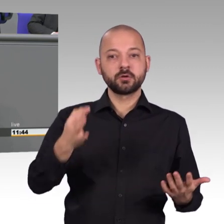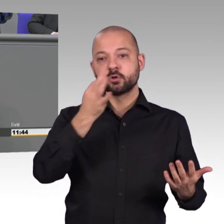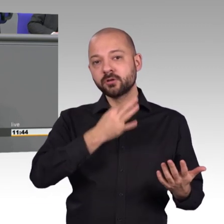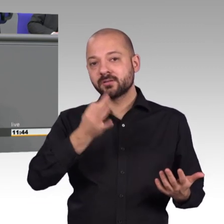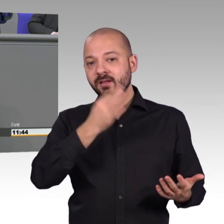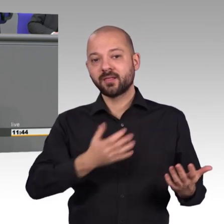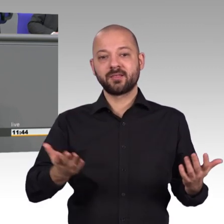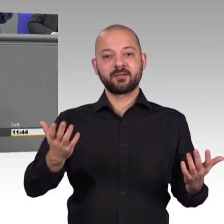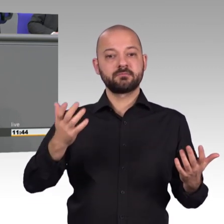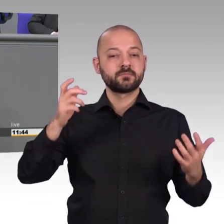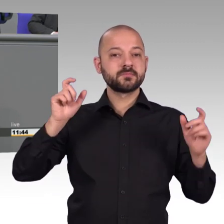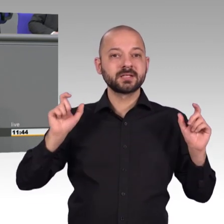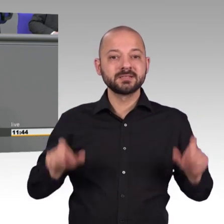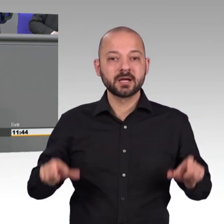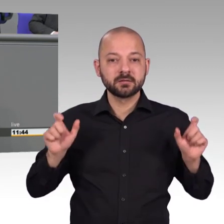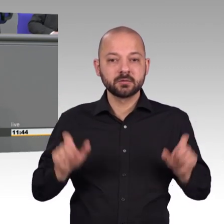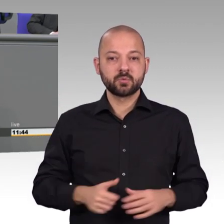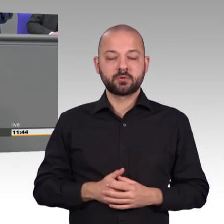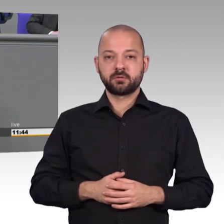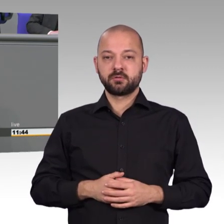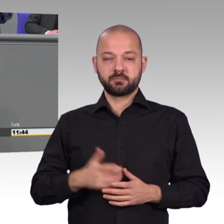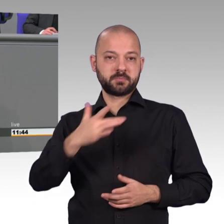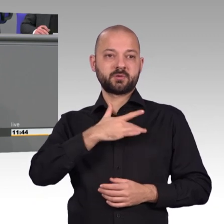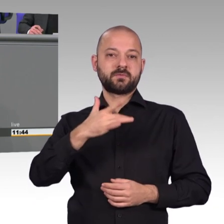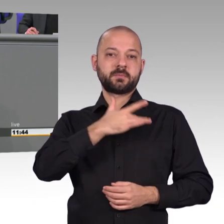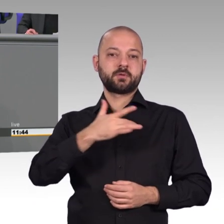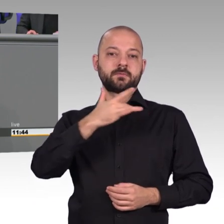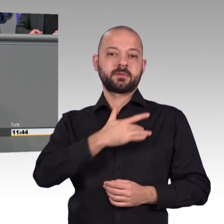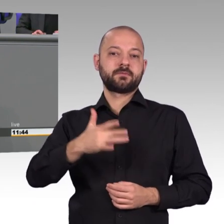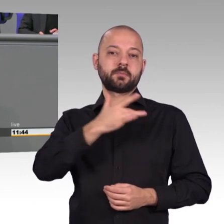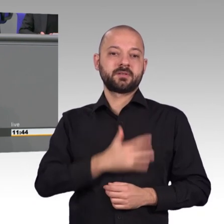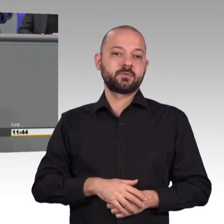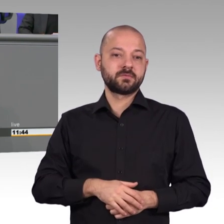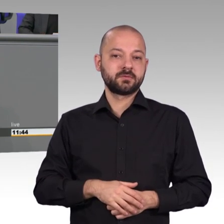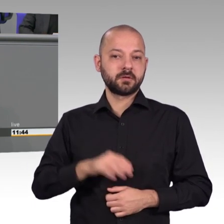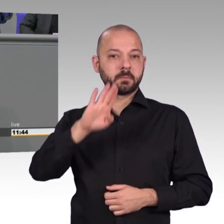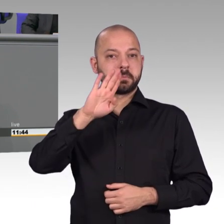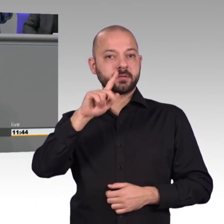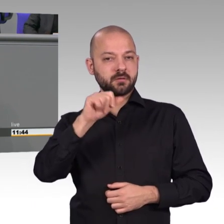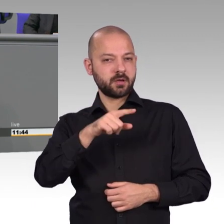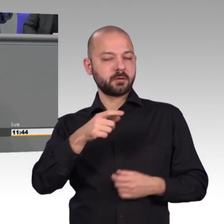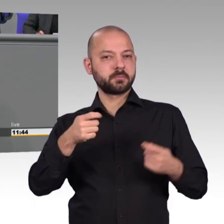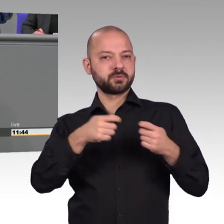Denn unserer Meinung nach sollte jeder Mensch frei und selbst entscheiden, welche Daten er verschlüsselt und welche nicht.